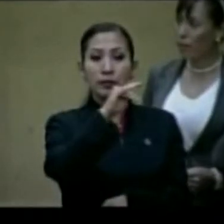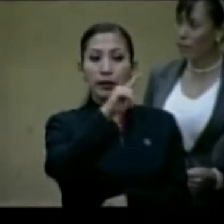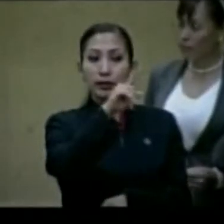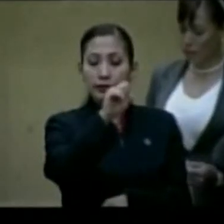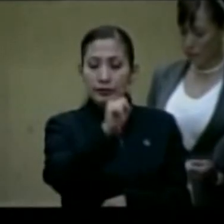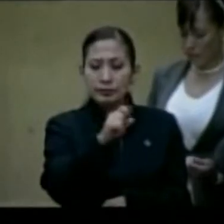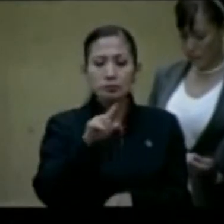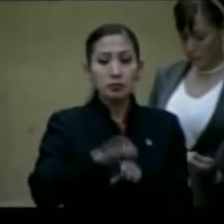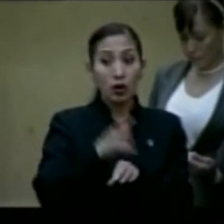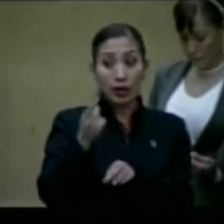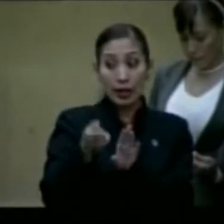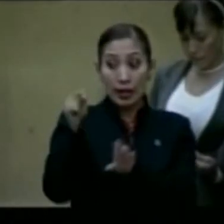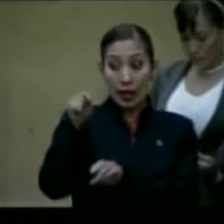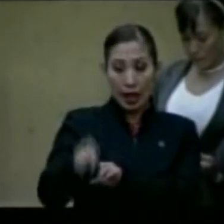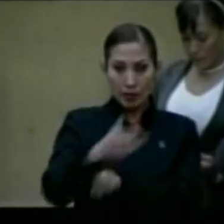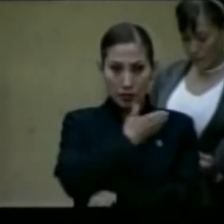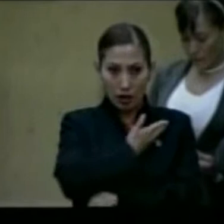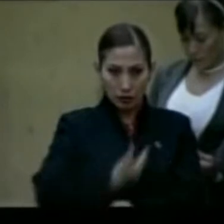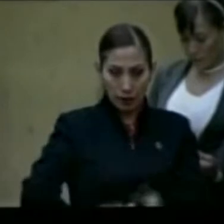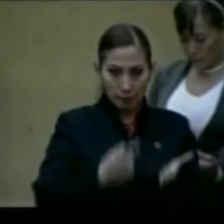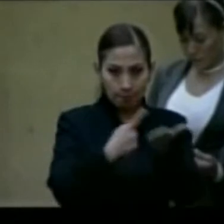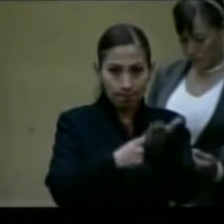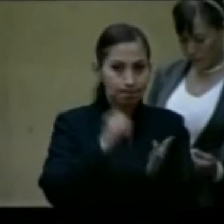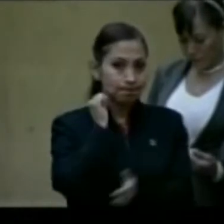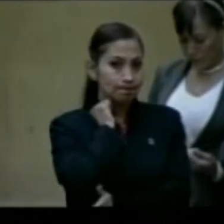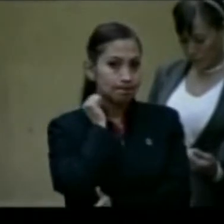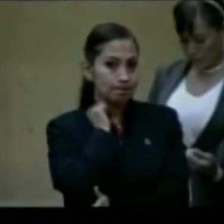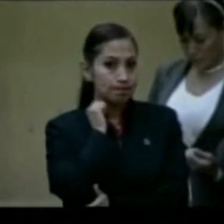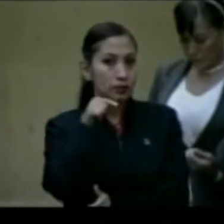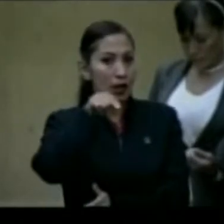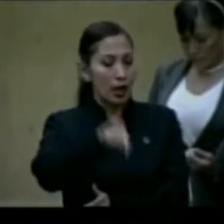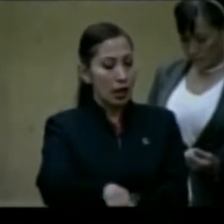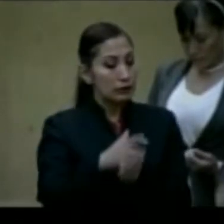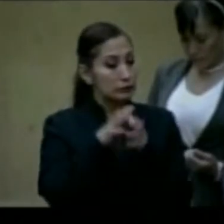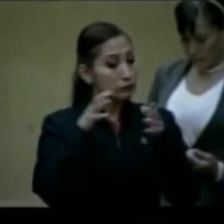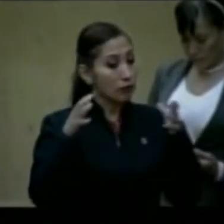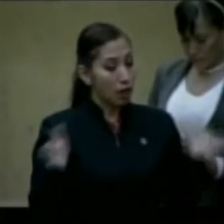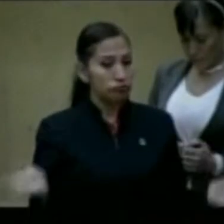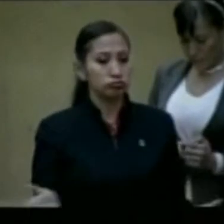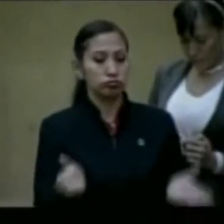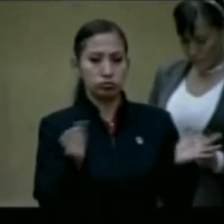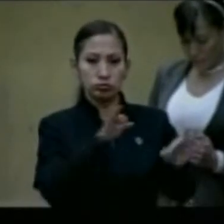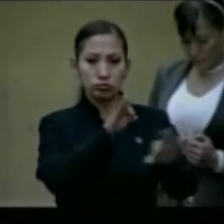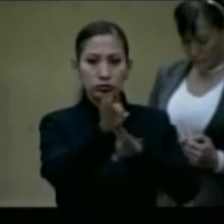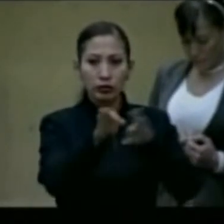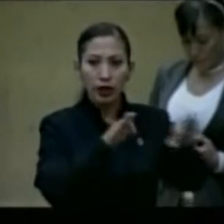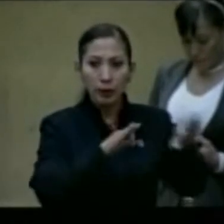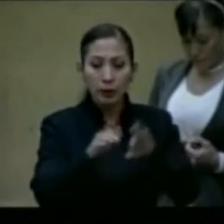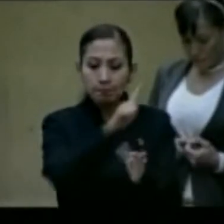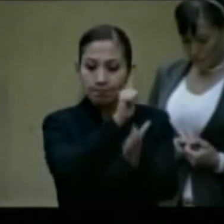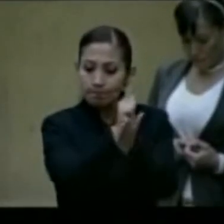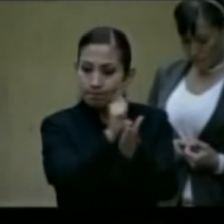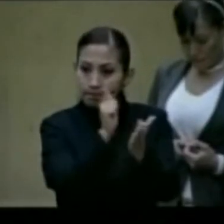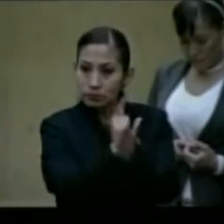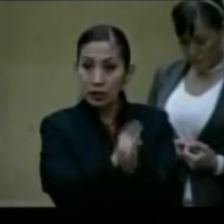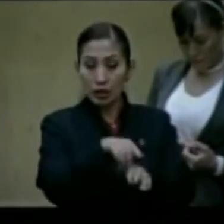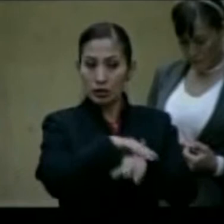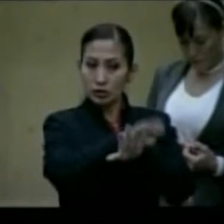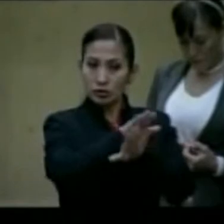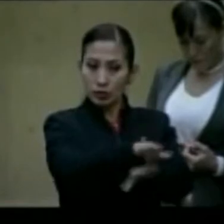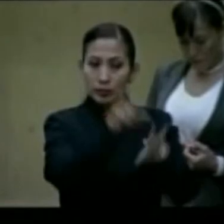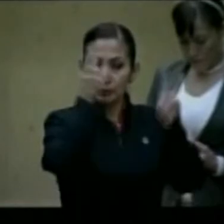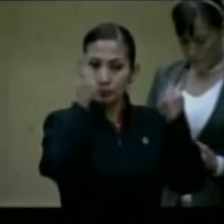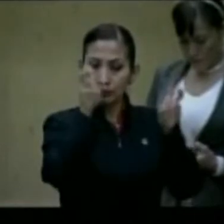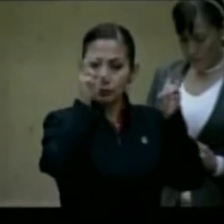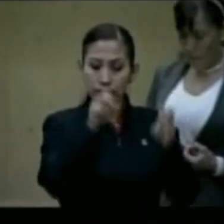quien, desde la presidencia del Senado, ha dado un gran impulso al trabajo legislativo relacionado